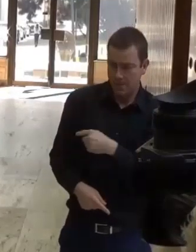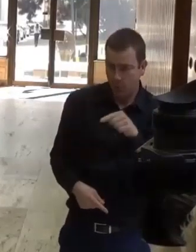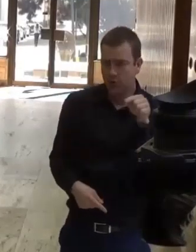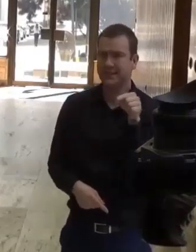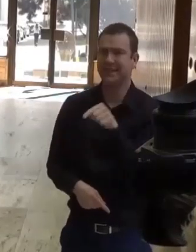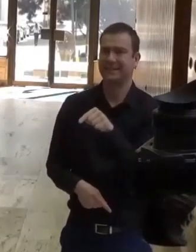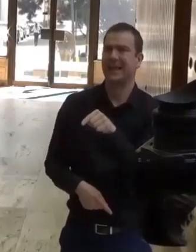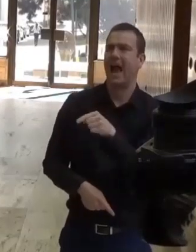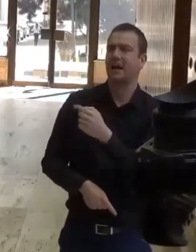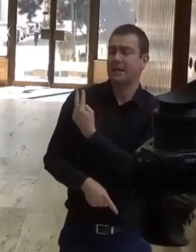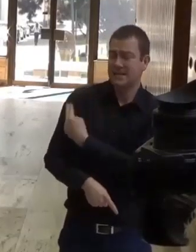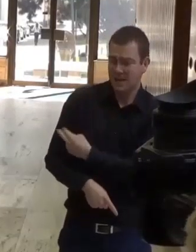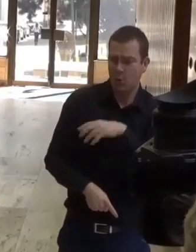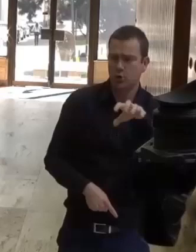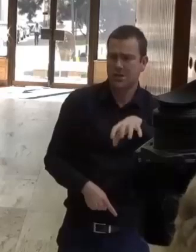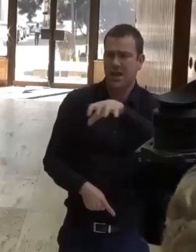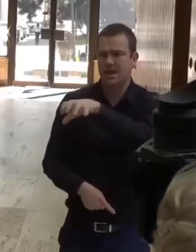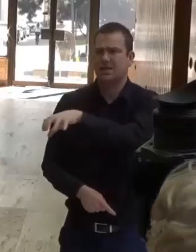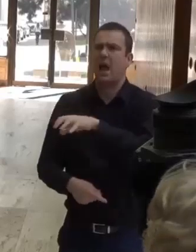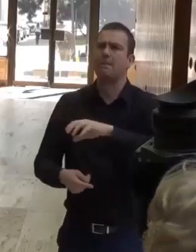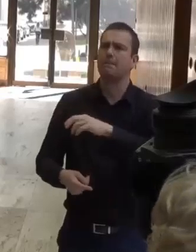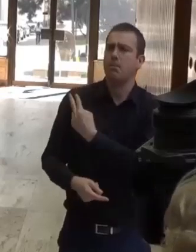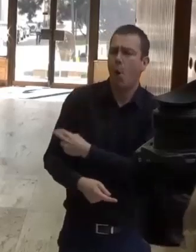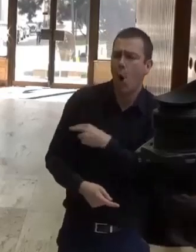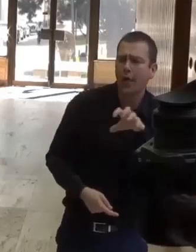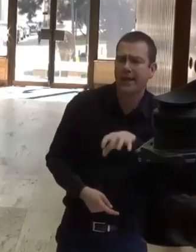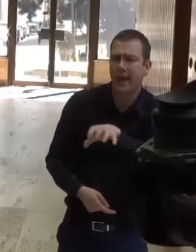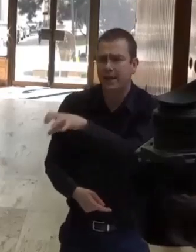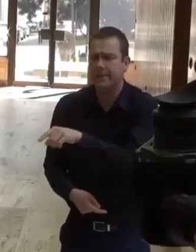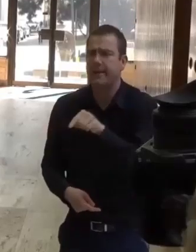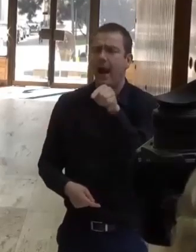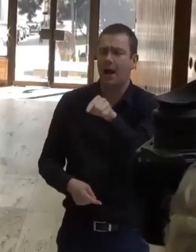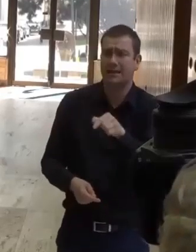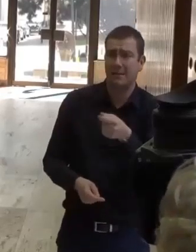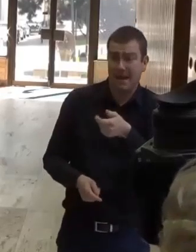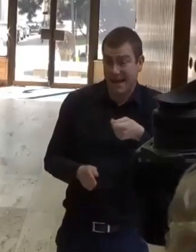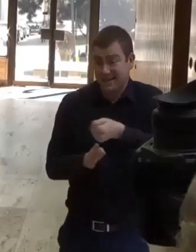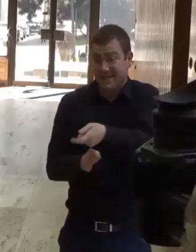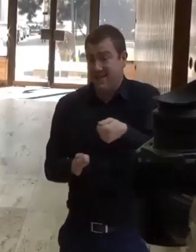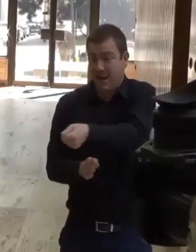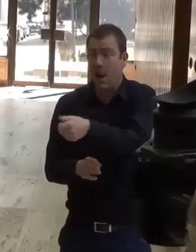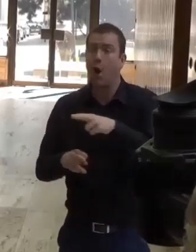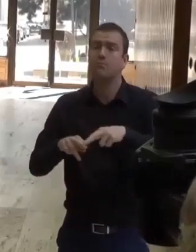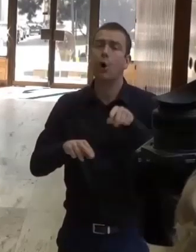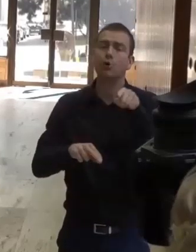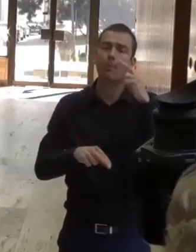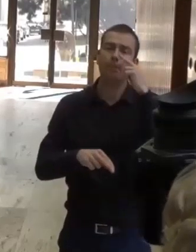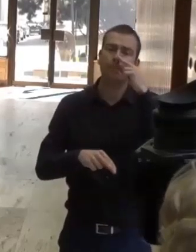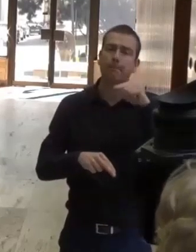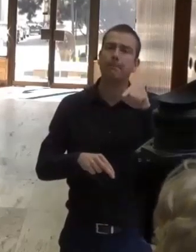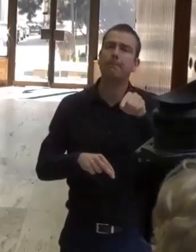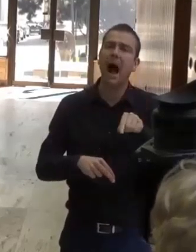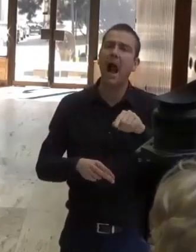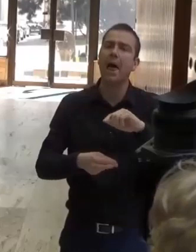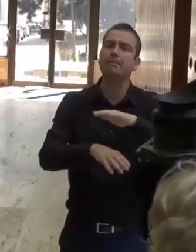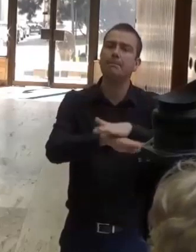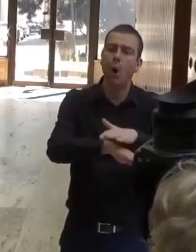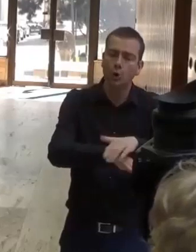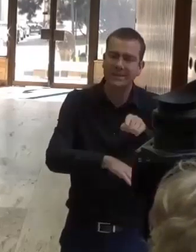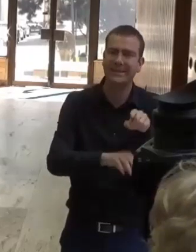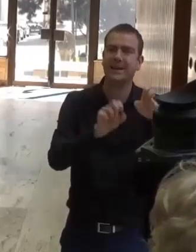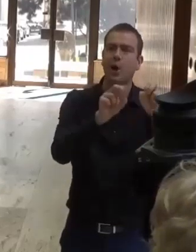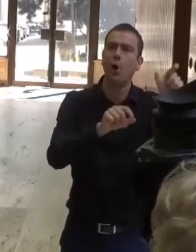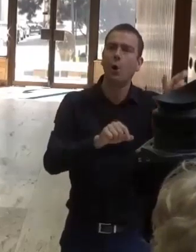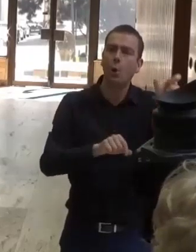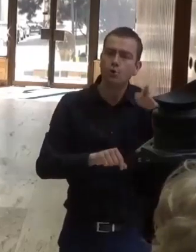vybavenia, podporu krátkodobého zamestnania učiteľov, vzdelávacích programov, takisto